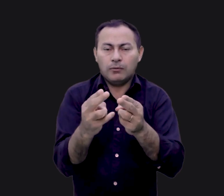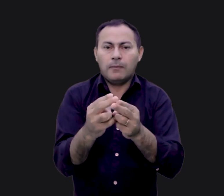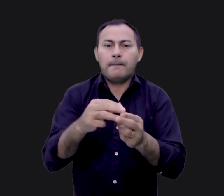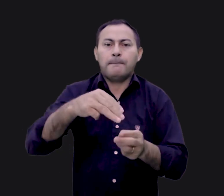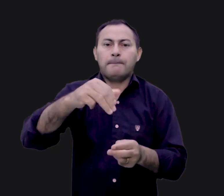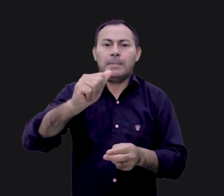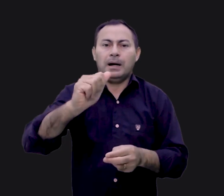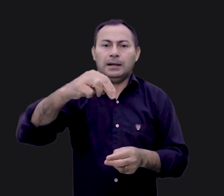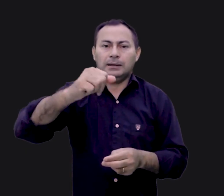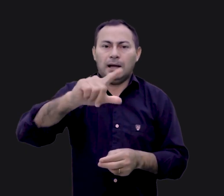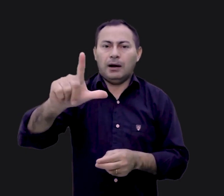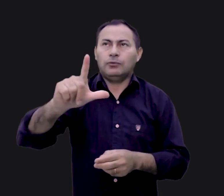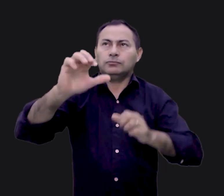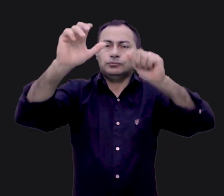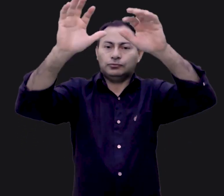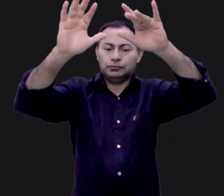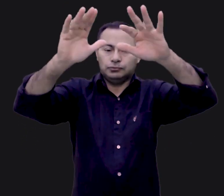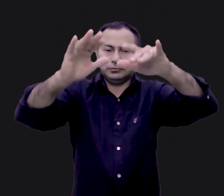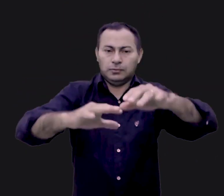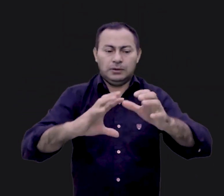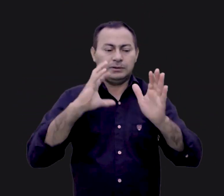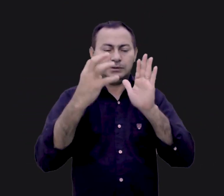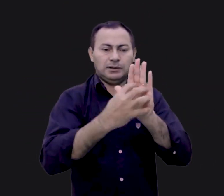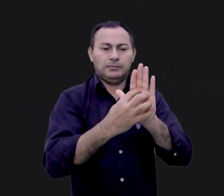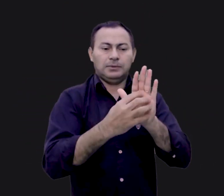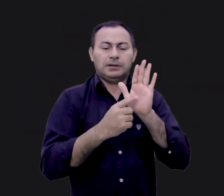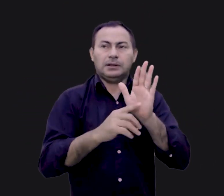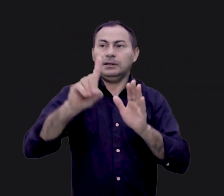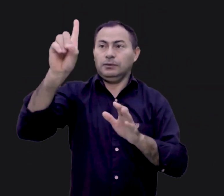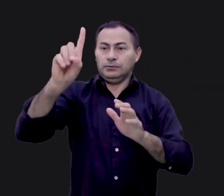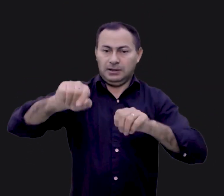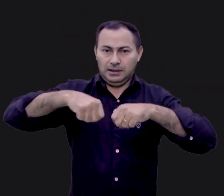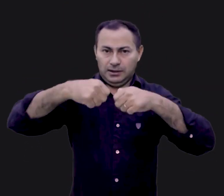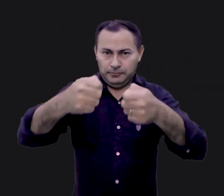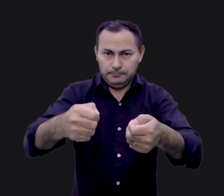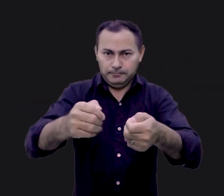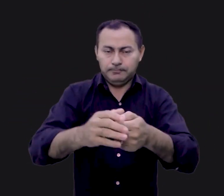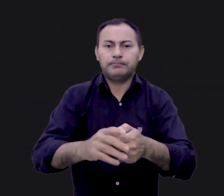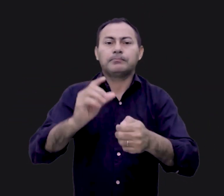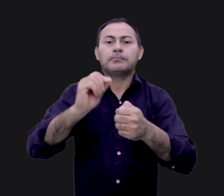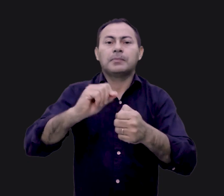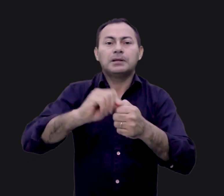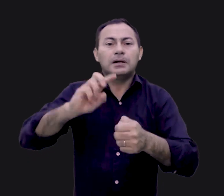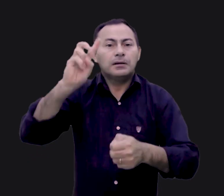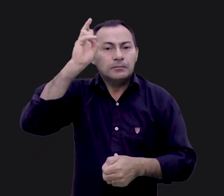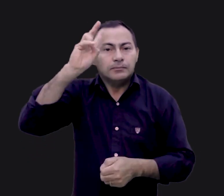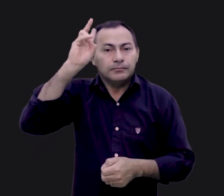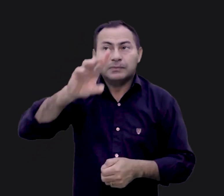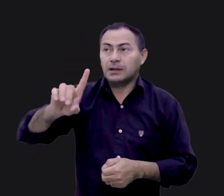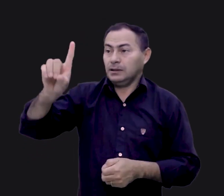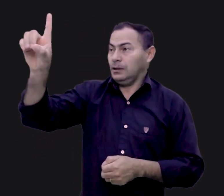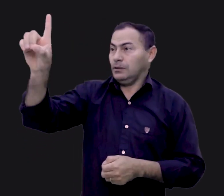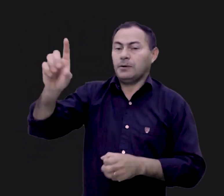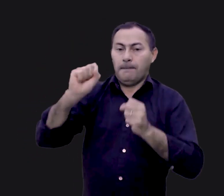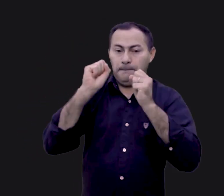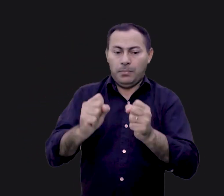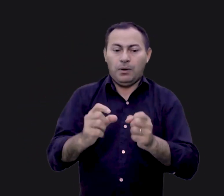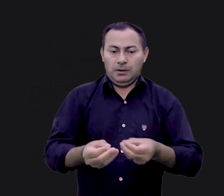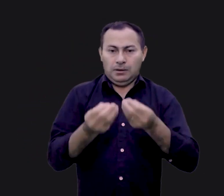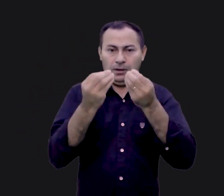o maná simbolizou, ou seja, o símbolo da provisão de Deus. Isso fazia lembrar que Deus pode prover